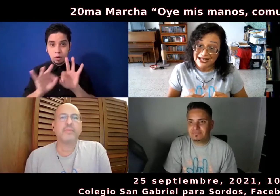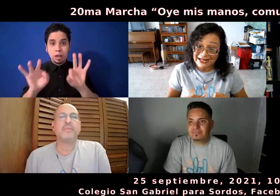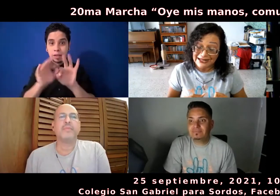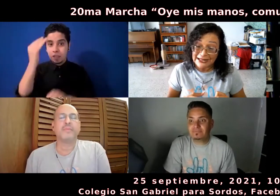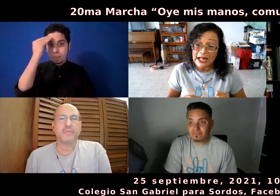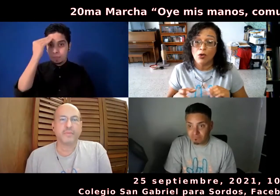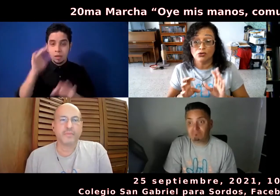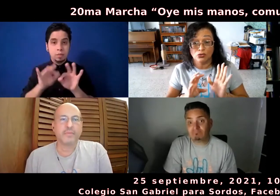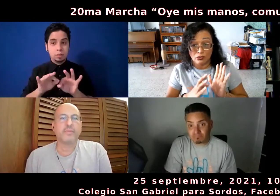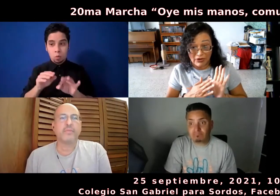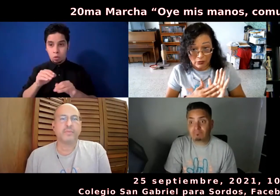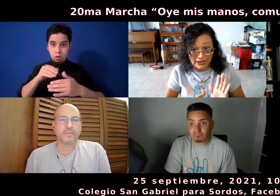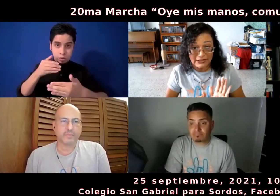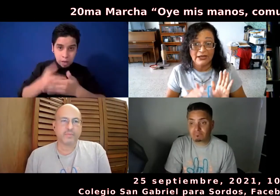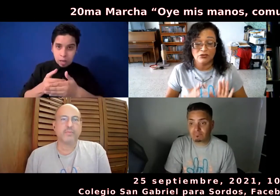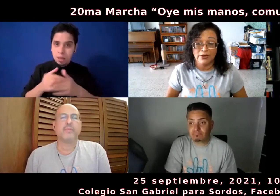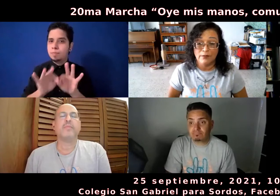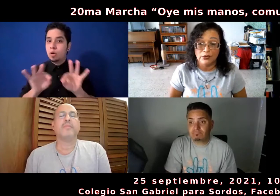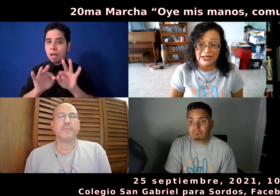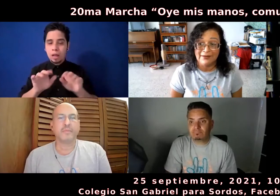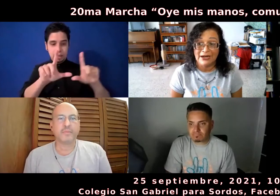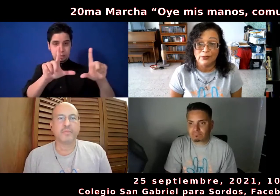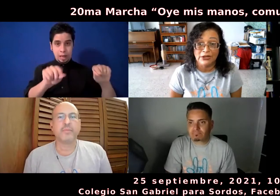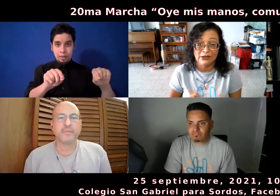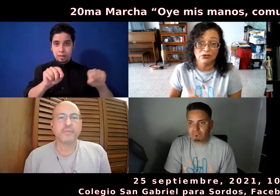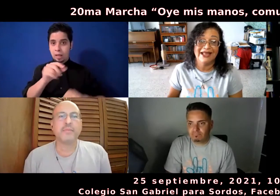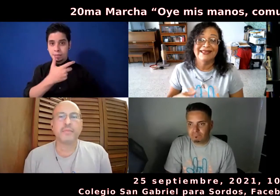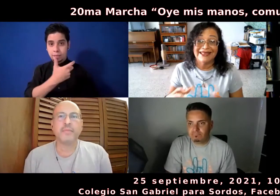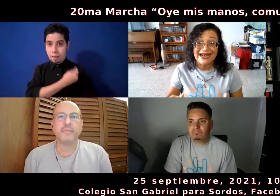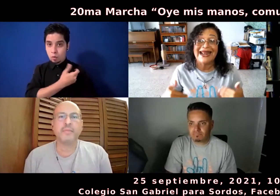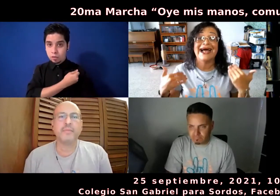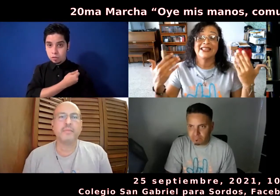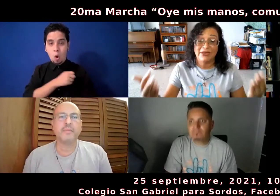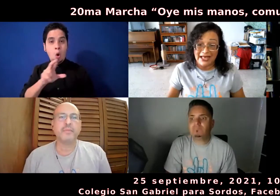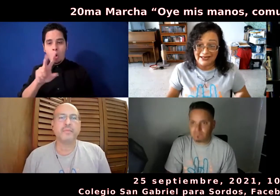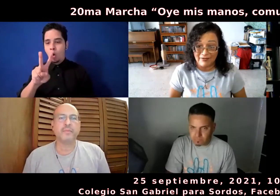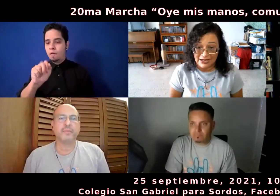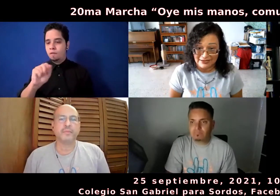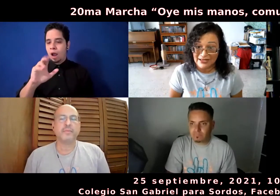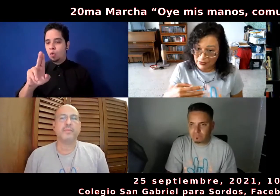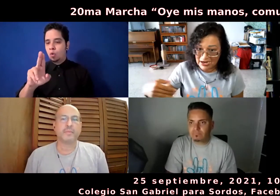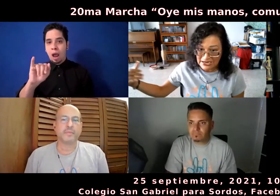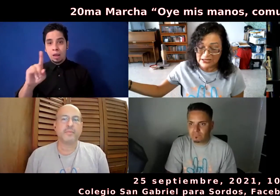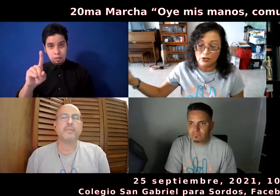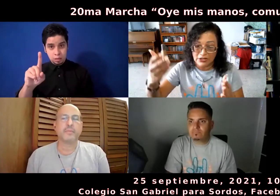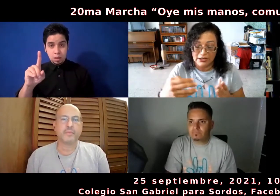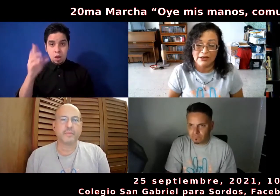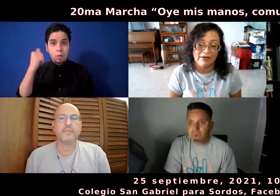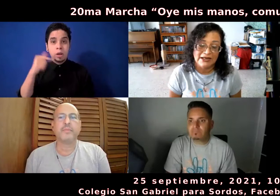tarjetita o su back ID. Eso es bien importante para poder entonces entrar a las actividades que van a hacer después de la marcha, ¿no? Que van a